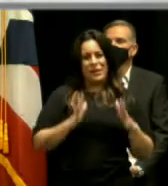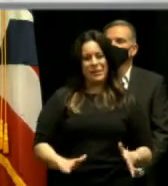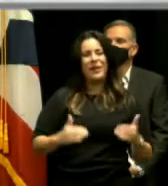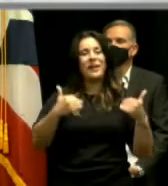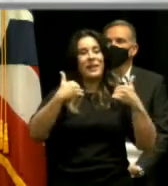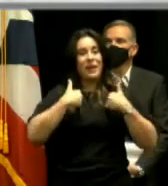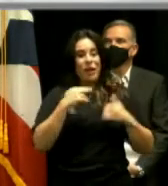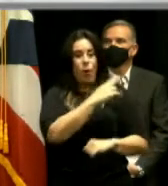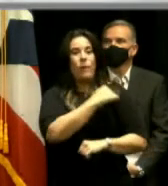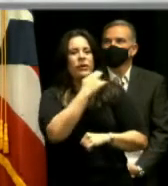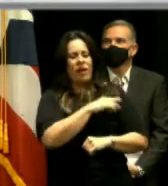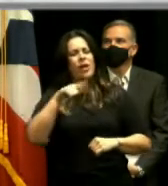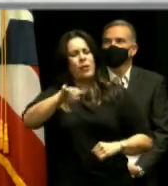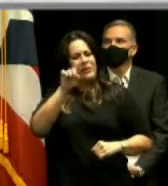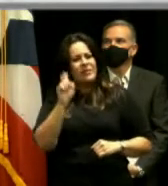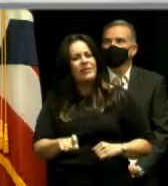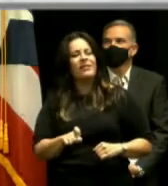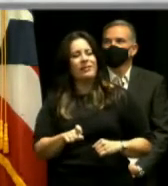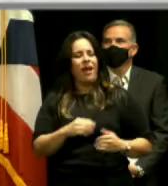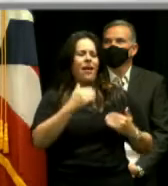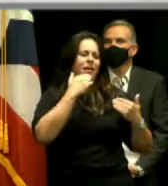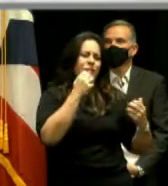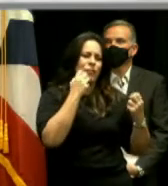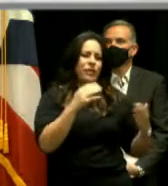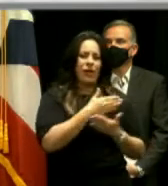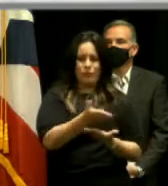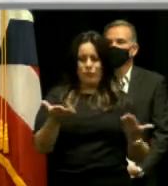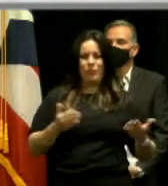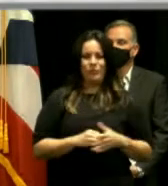el hospital que se merecen. Así que muchas gracias a todos.